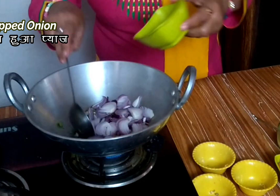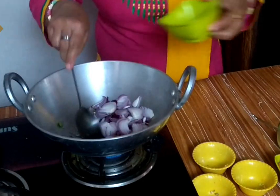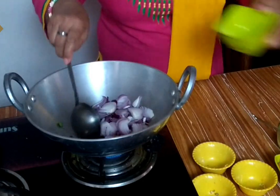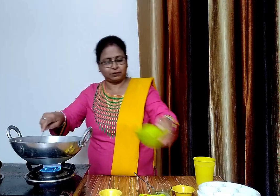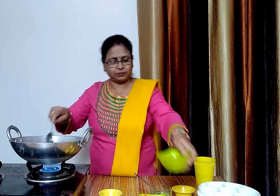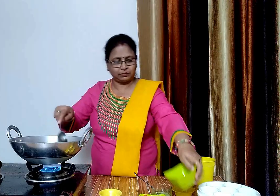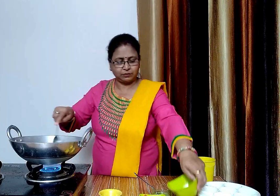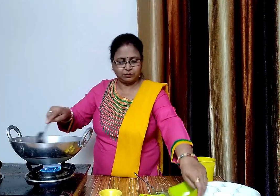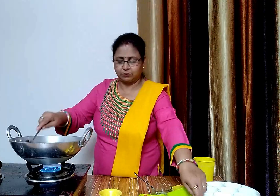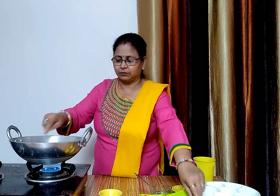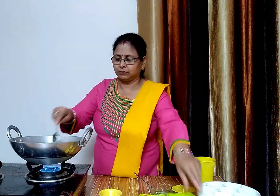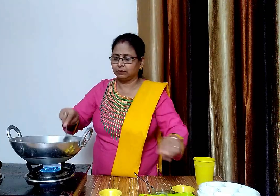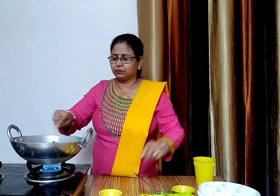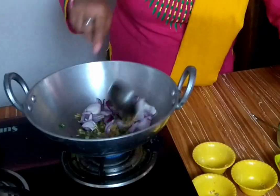और उसे पकने देंगे